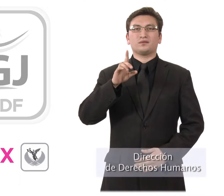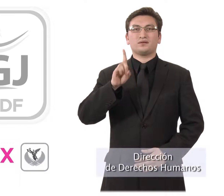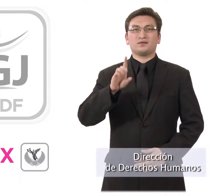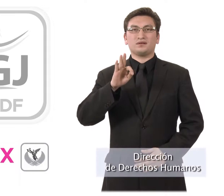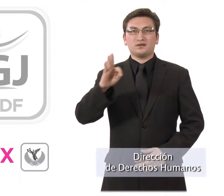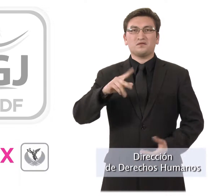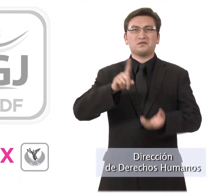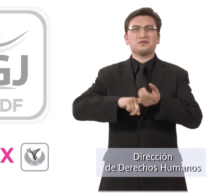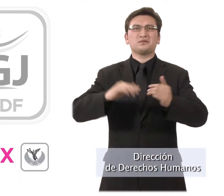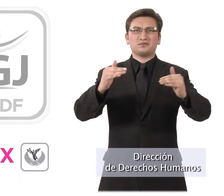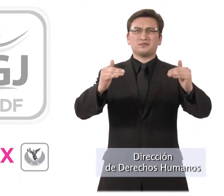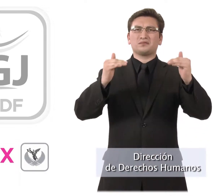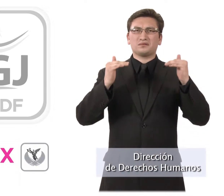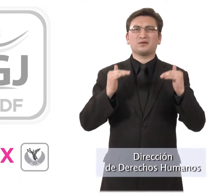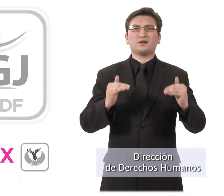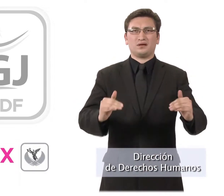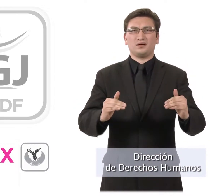Dirección de Derechos Humanos